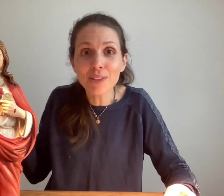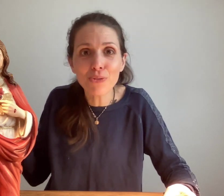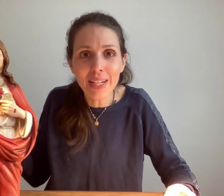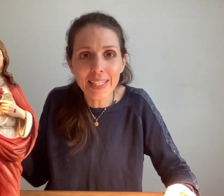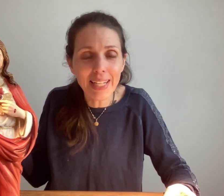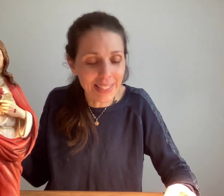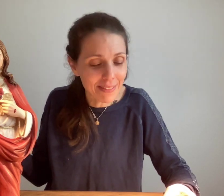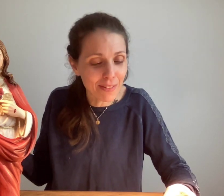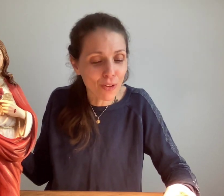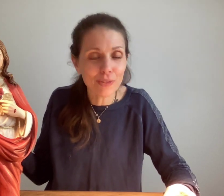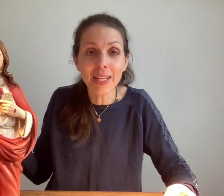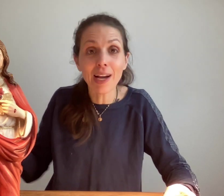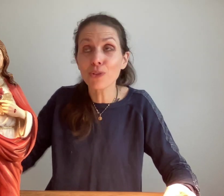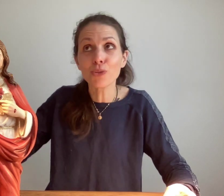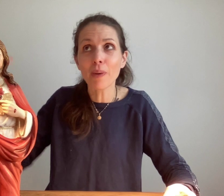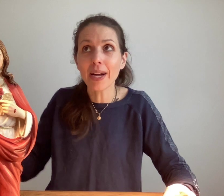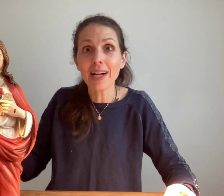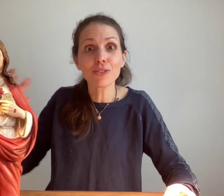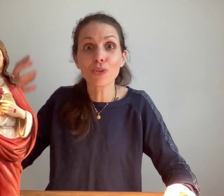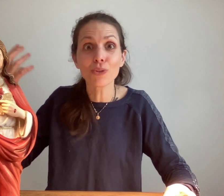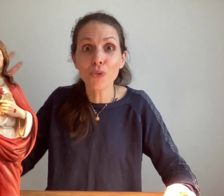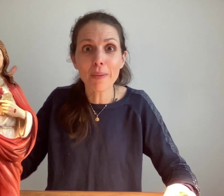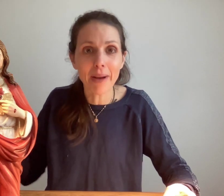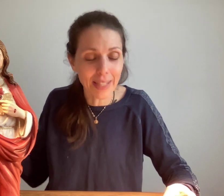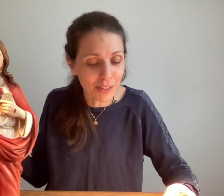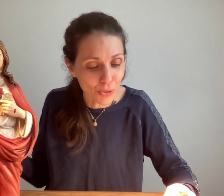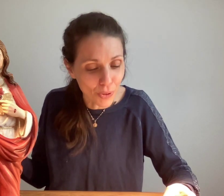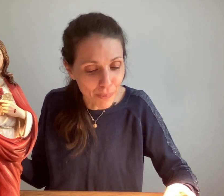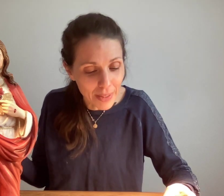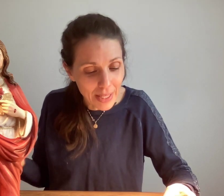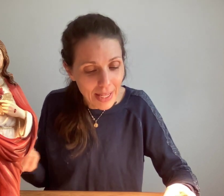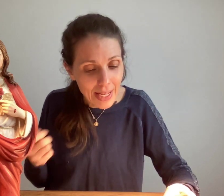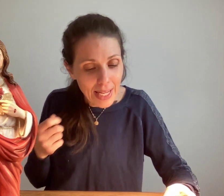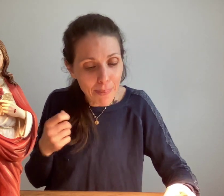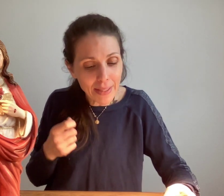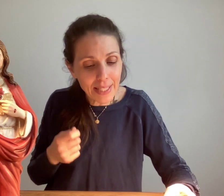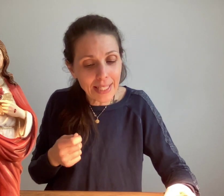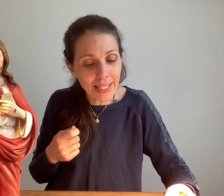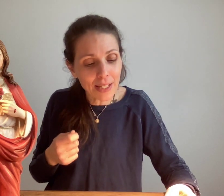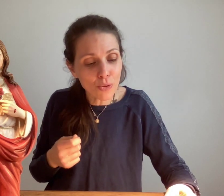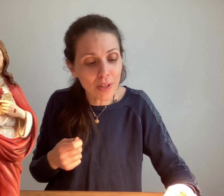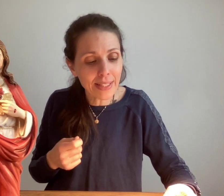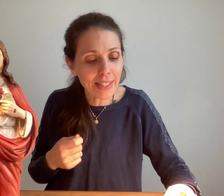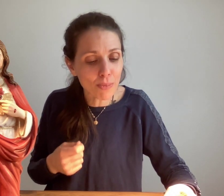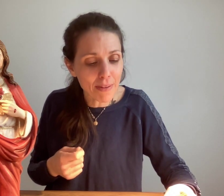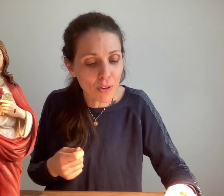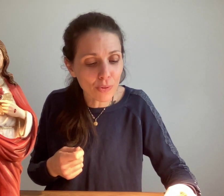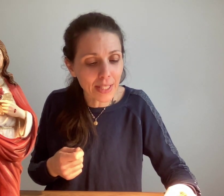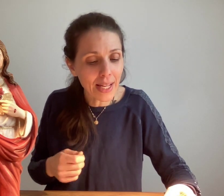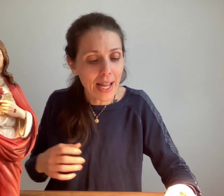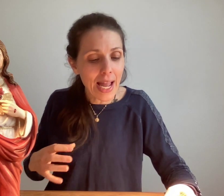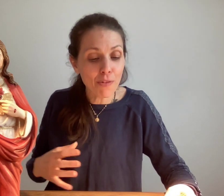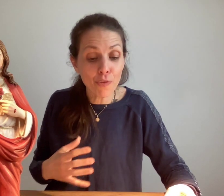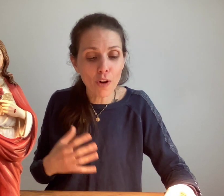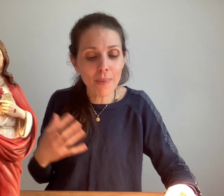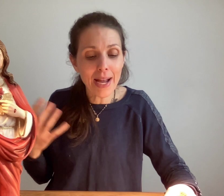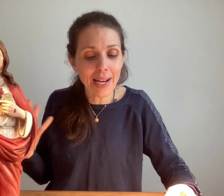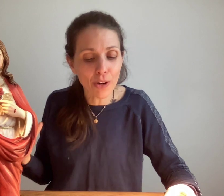nouvelle-née de la divine volonté. a reçu par grâce que Dieu est par nature. Et parce qu'elle était la nouvelle-née de ma volonté, elle fut formée à la